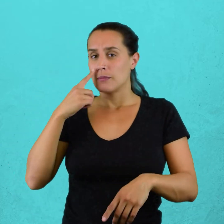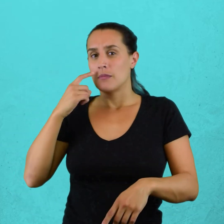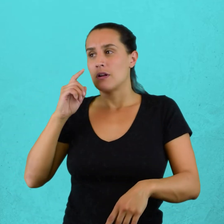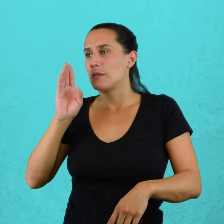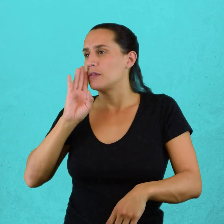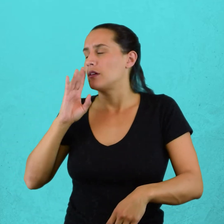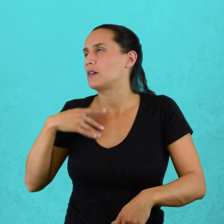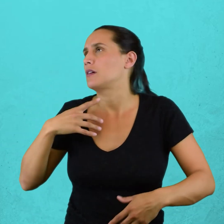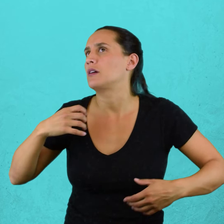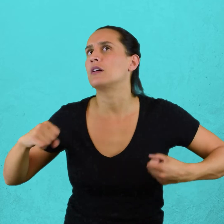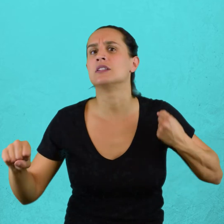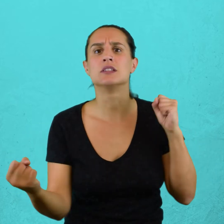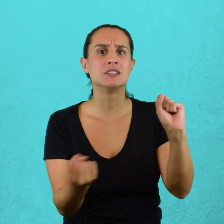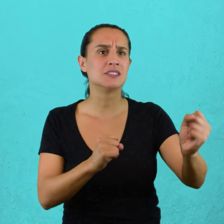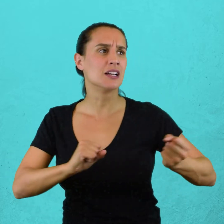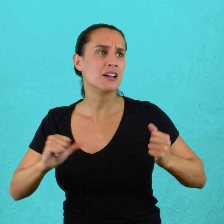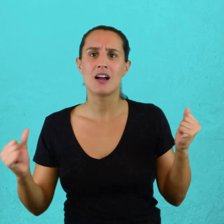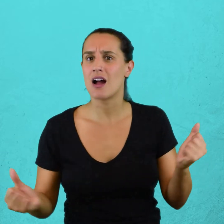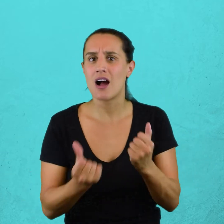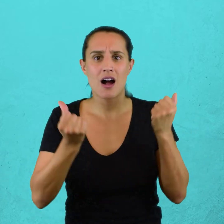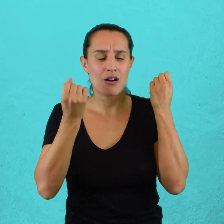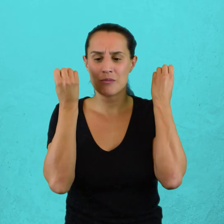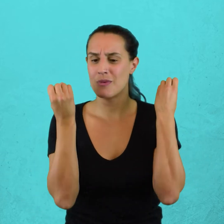Esta vez, los padres cayeron en honda desesperación.